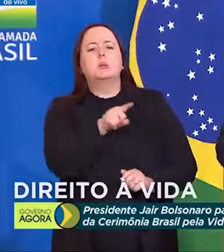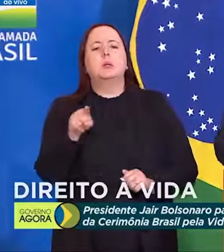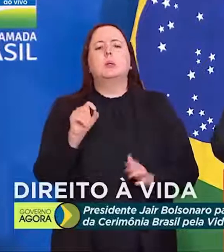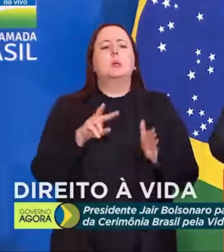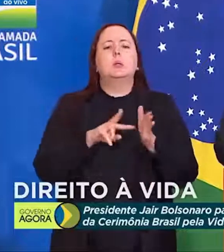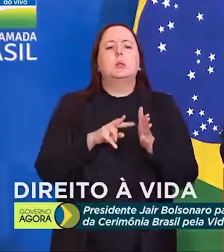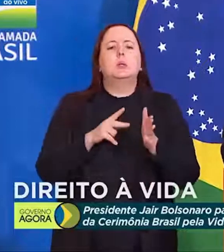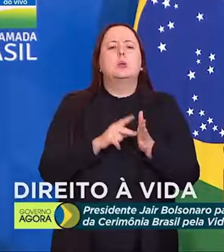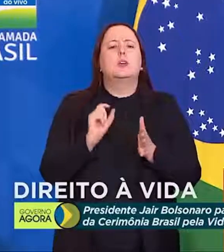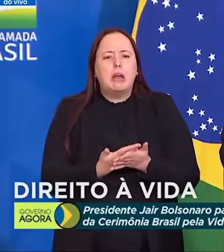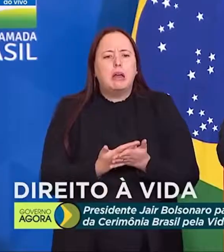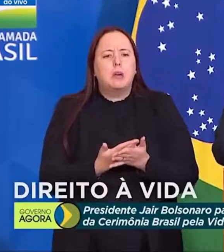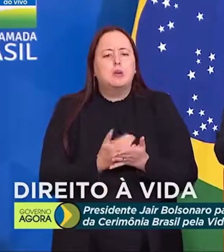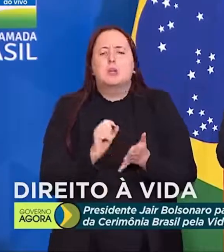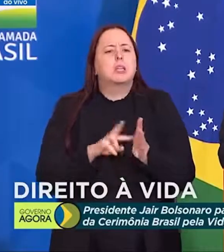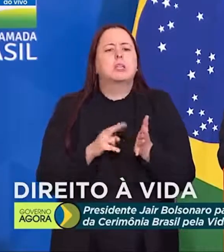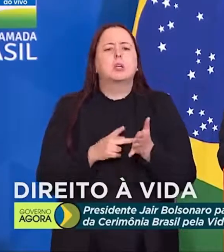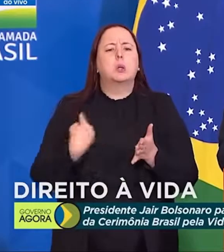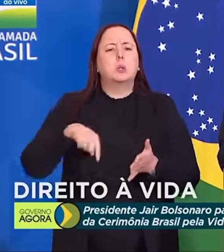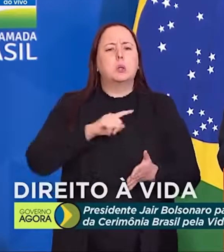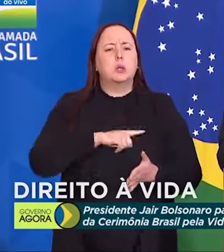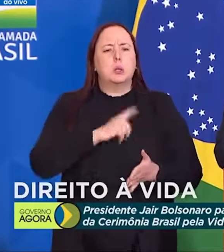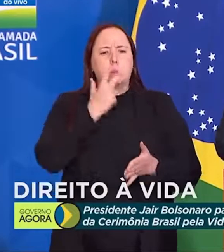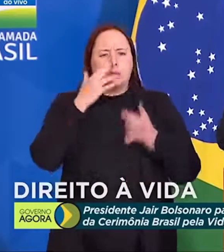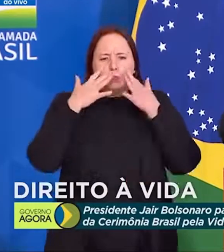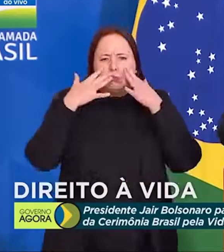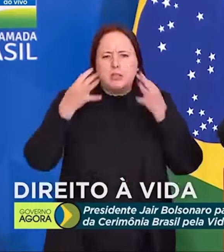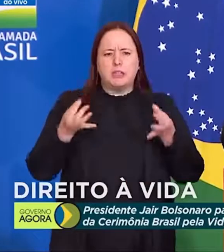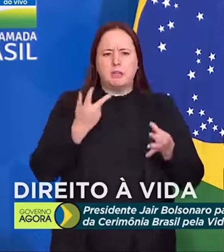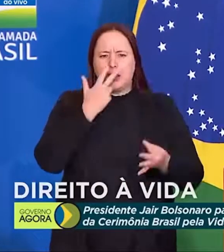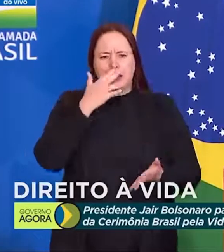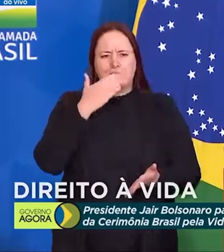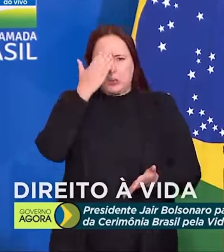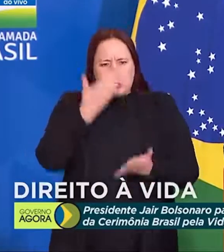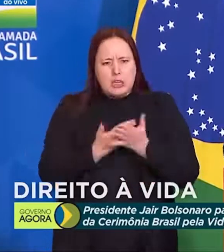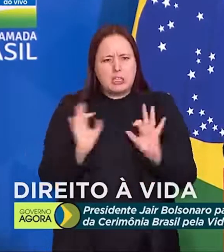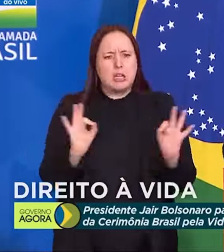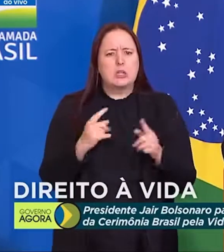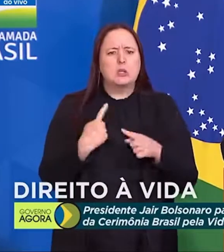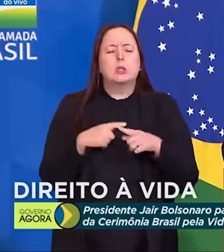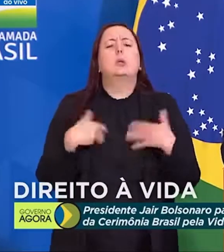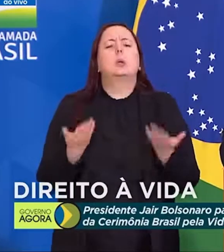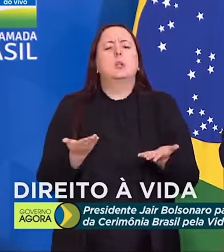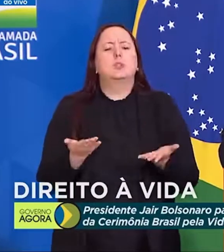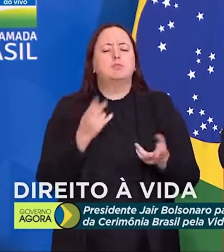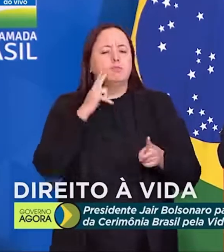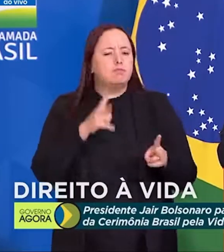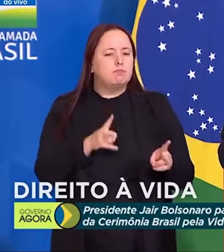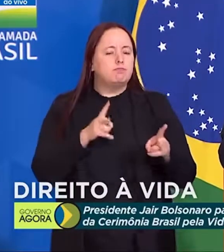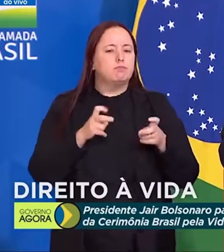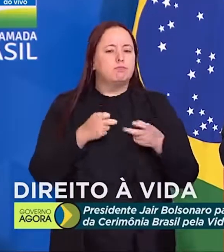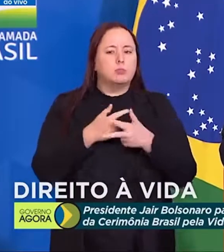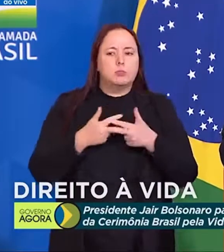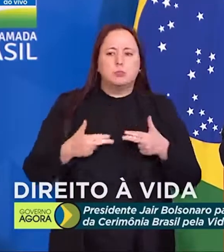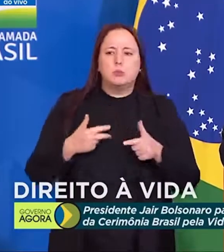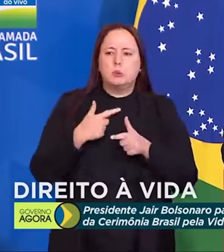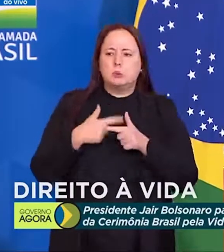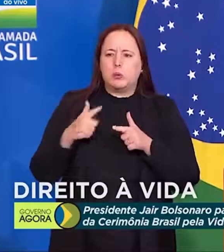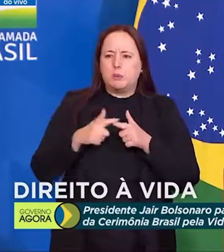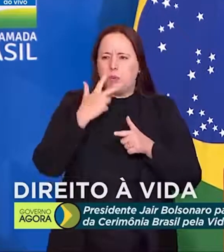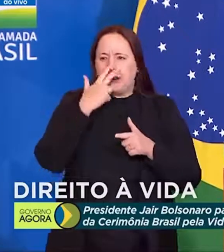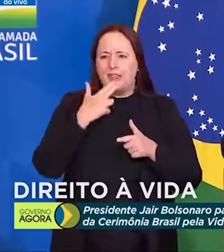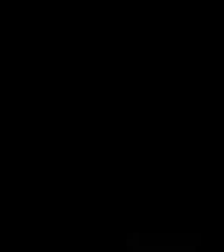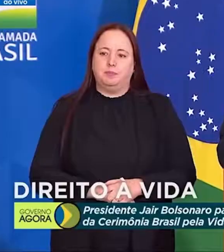O que é indignação? Quando é que você fica indignado? Quando você vê um brutal ato de